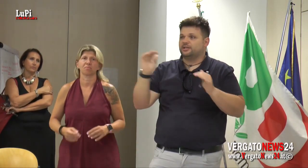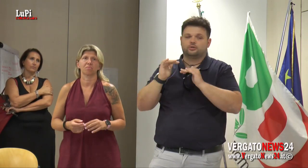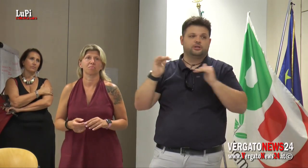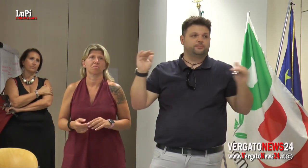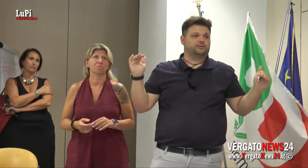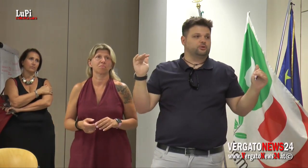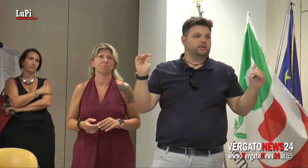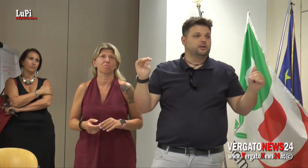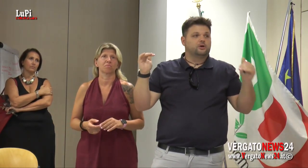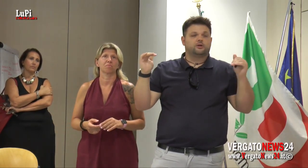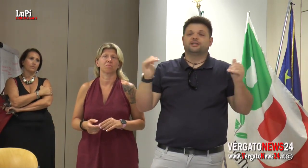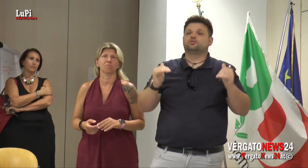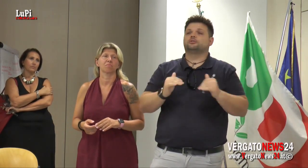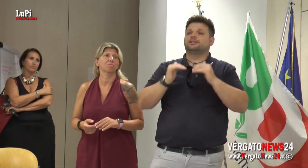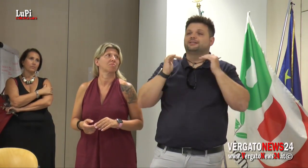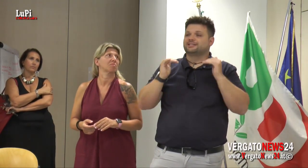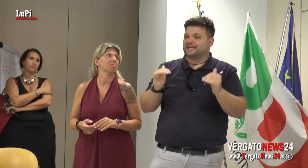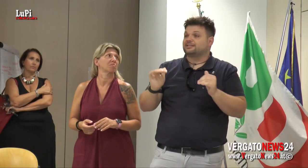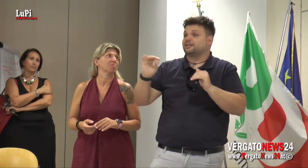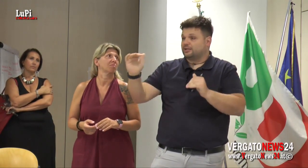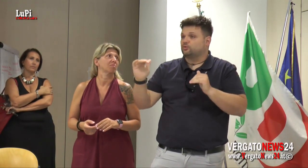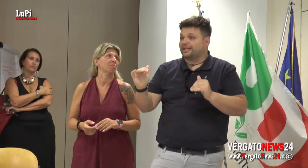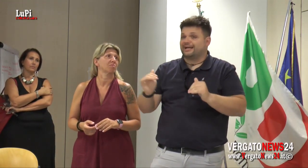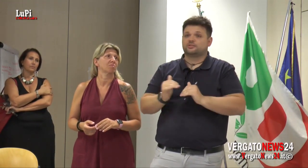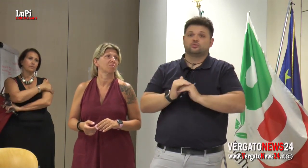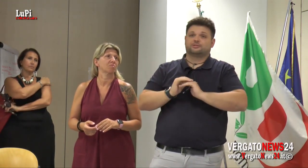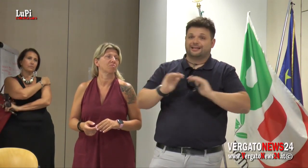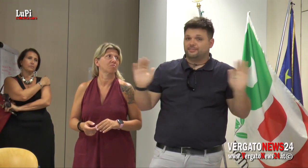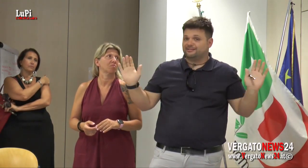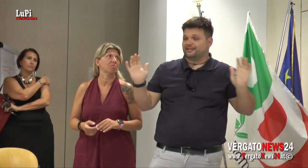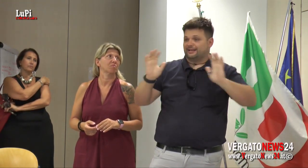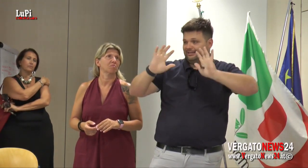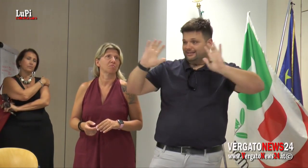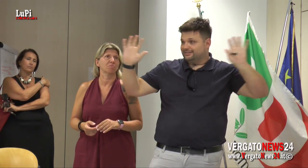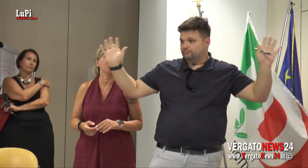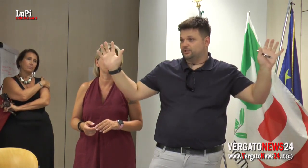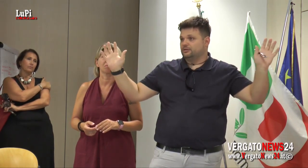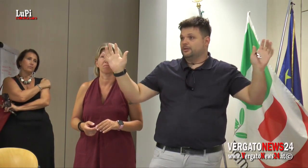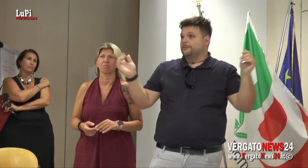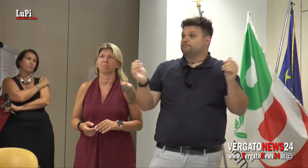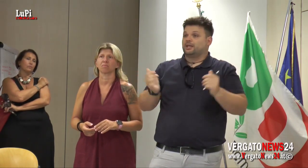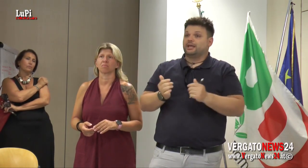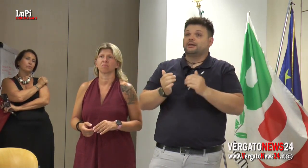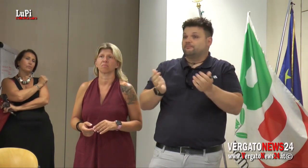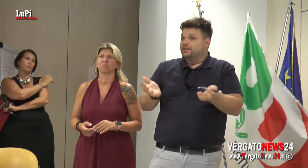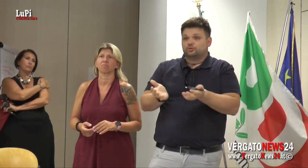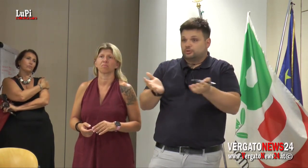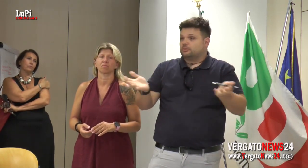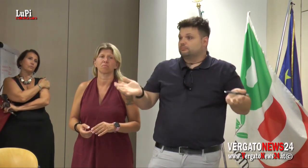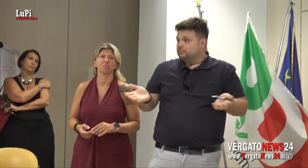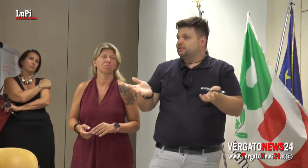di dipartimento e gli operatori. Ormai ci sono delle distanze che in alcuni casi sono talmente agli antipodi che